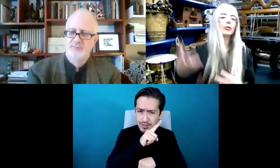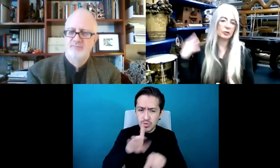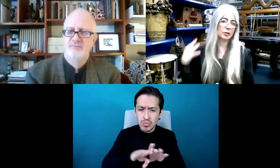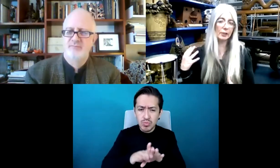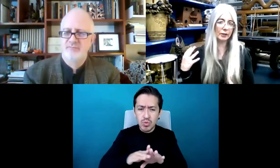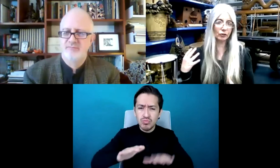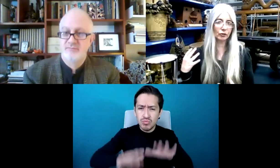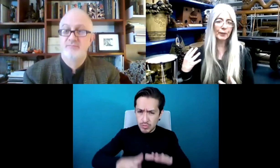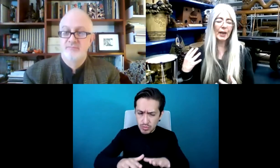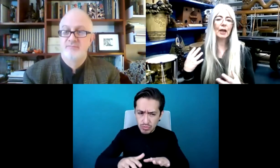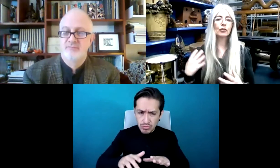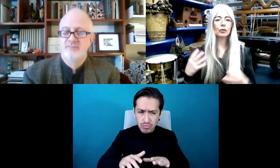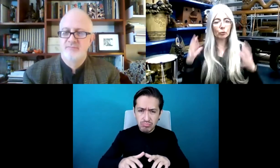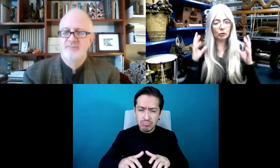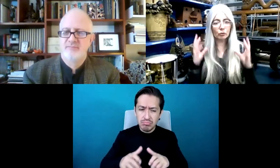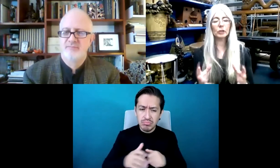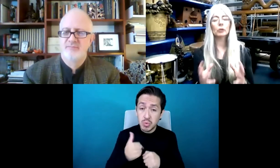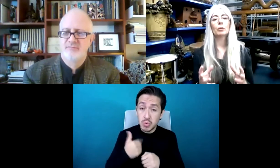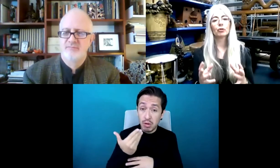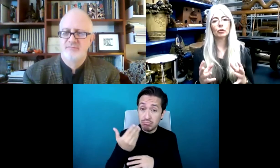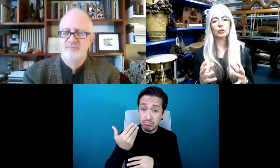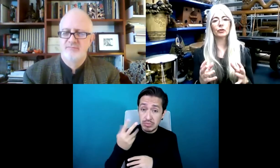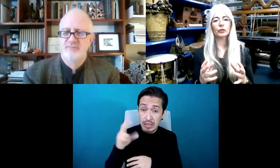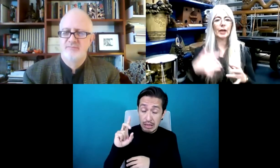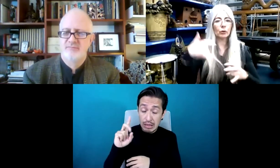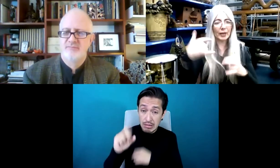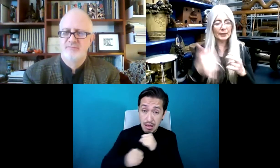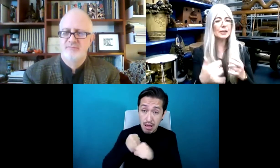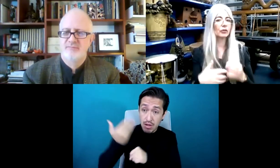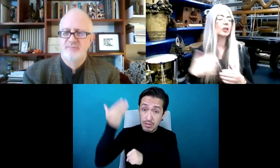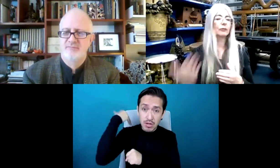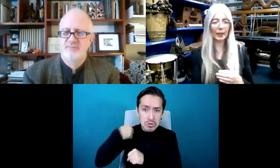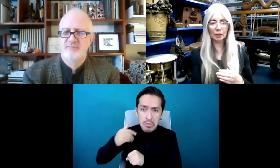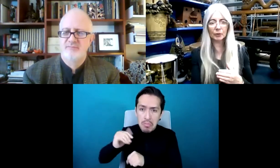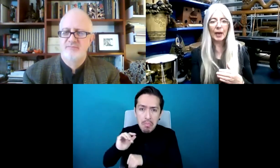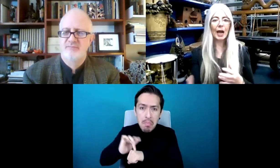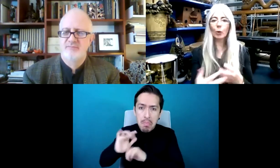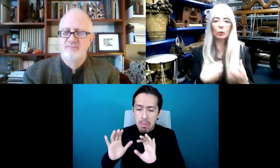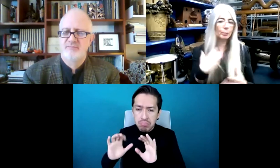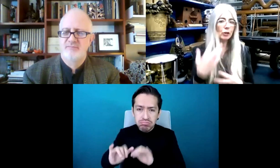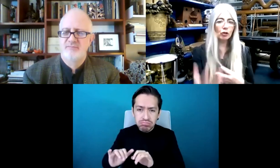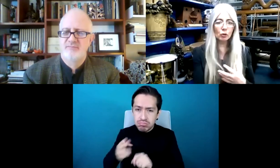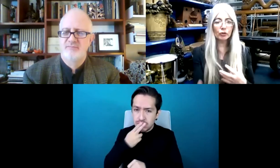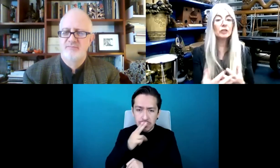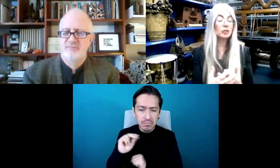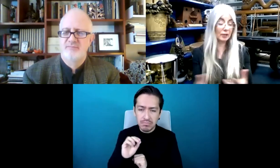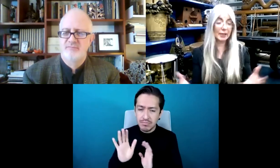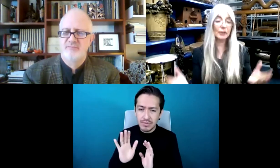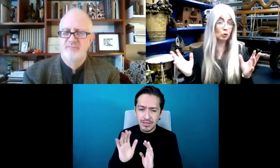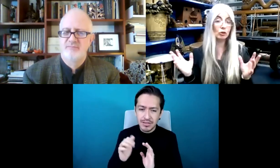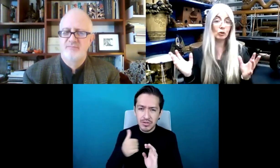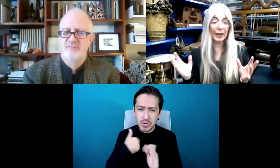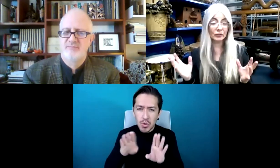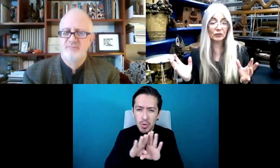Marco de Irlanda que no había tocado hace 30 años. Y esa fue una oportunidad para ver cómo las técnicas se